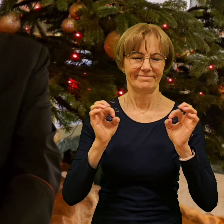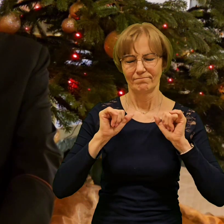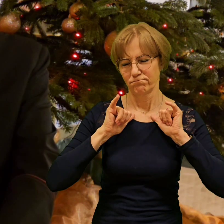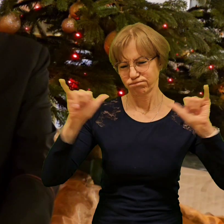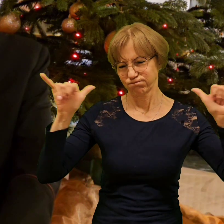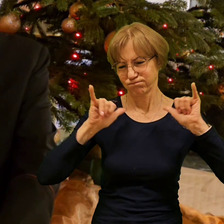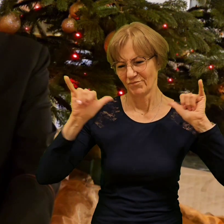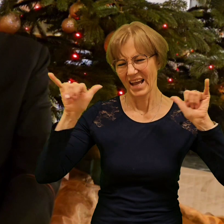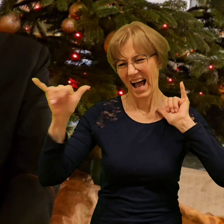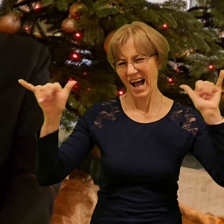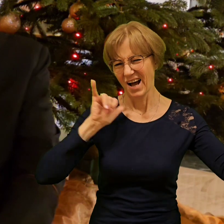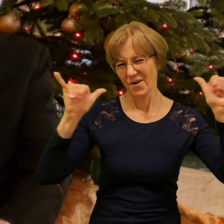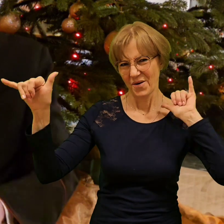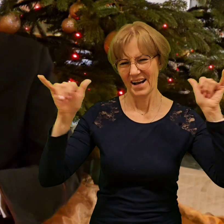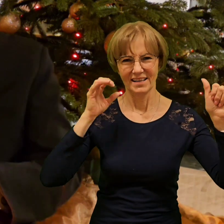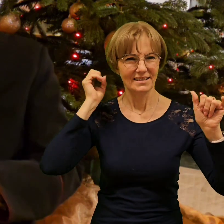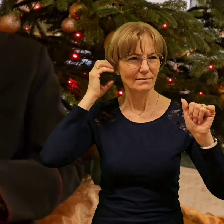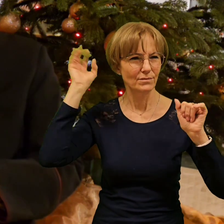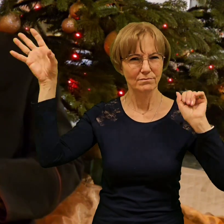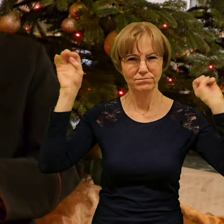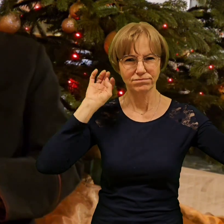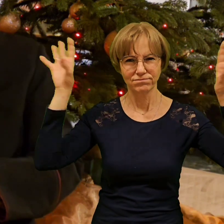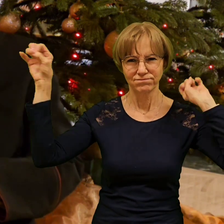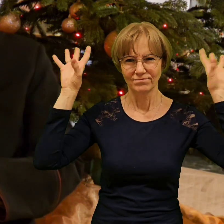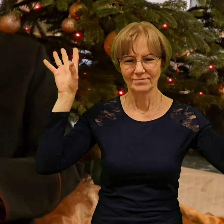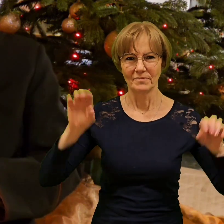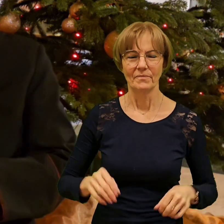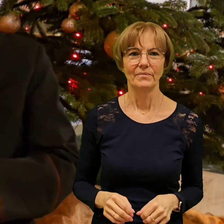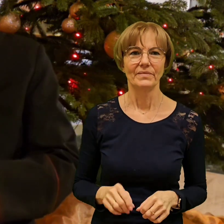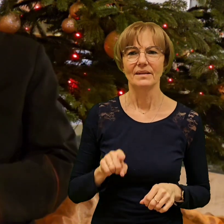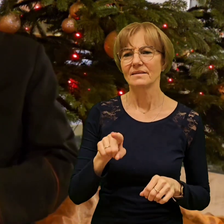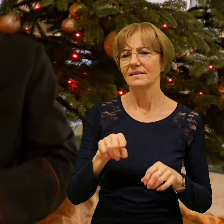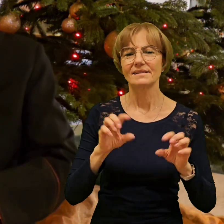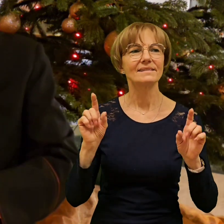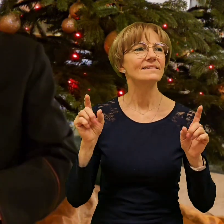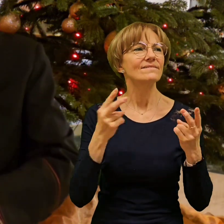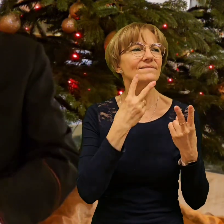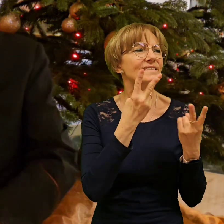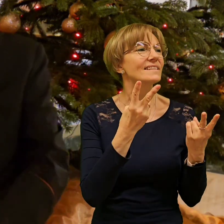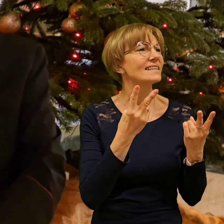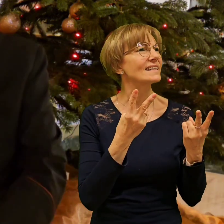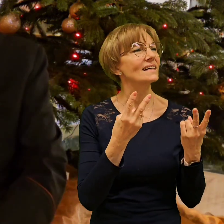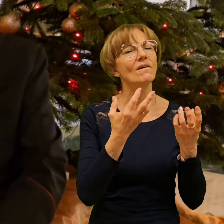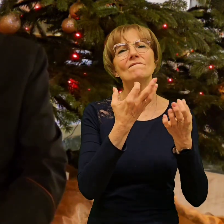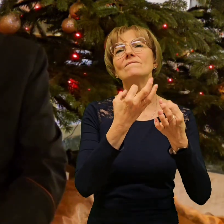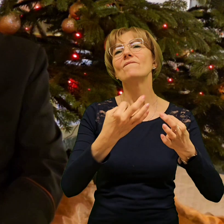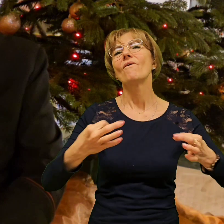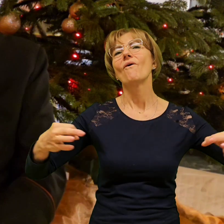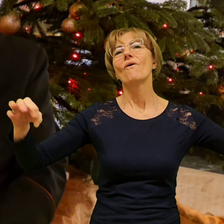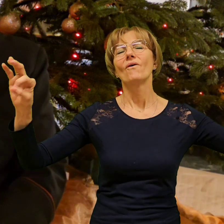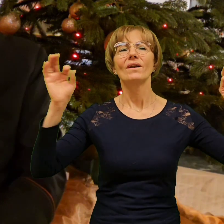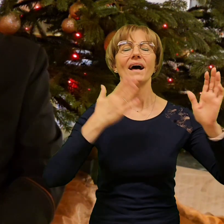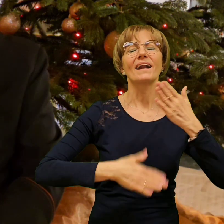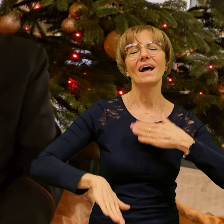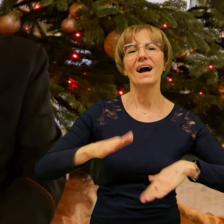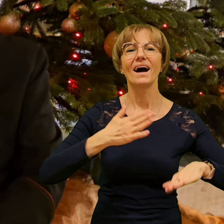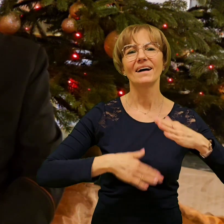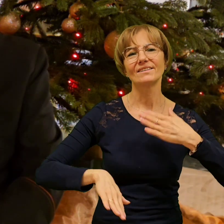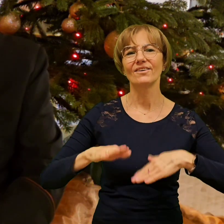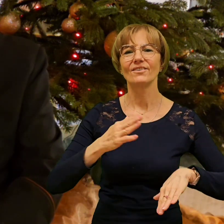I ta radość jest krępowana, gdzie cierpią